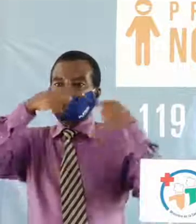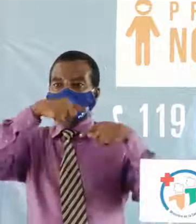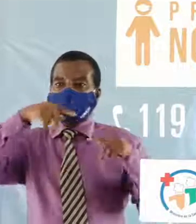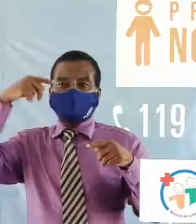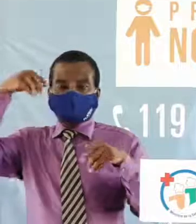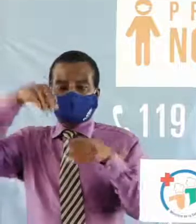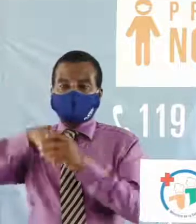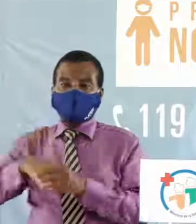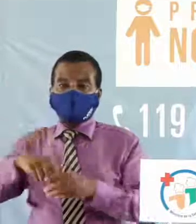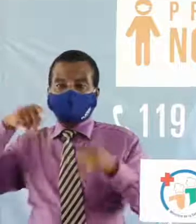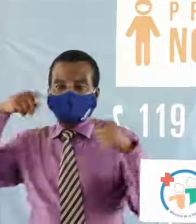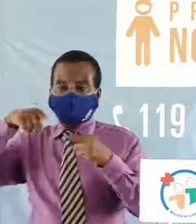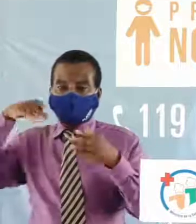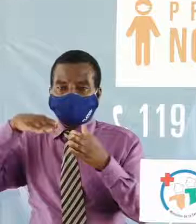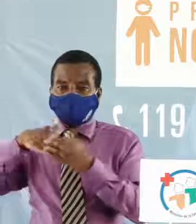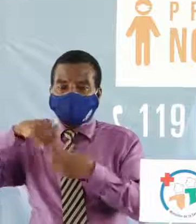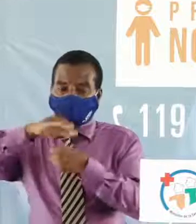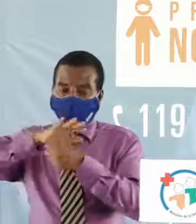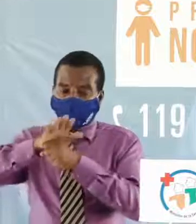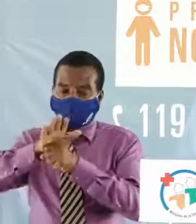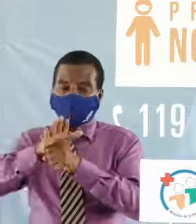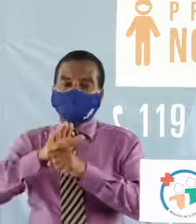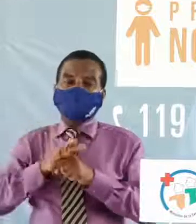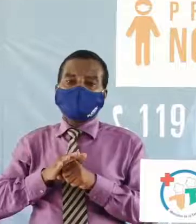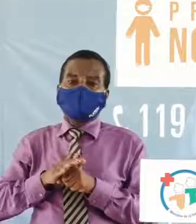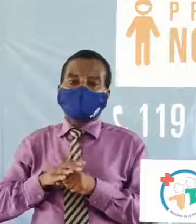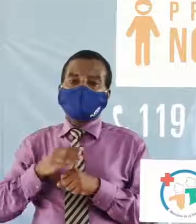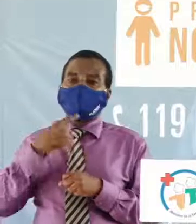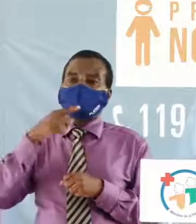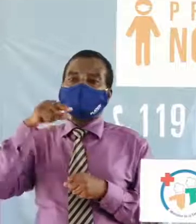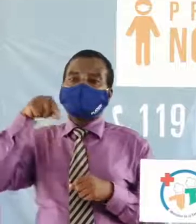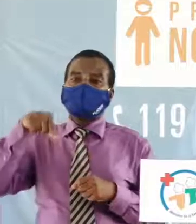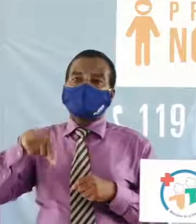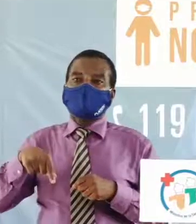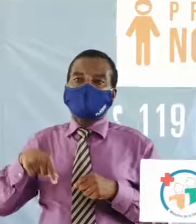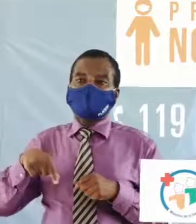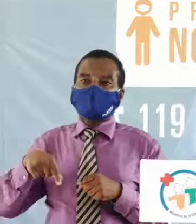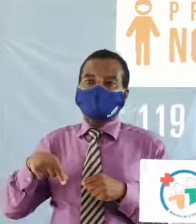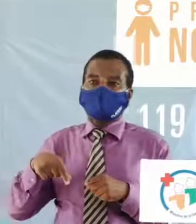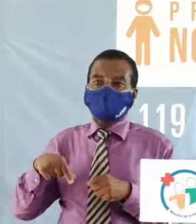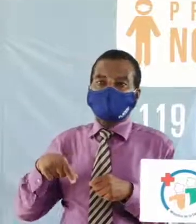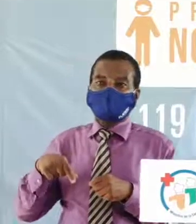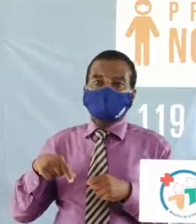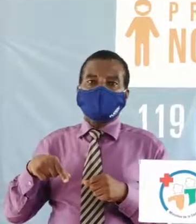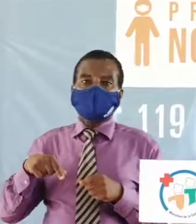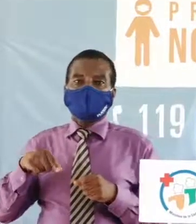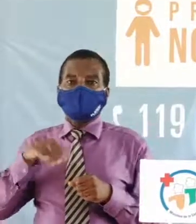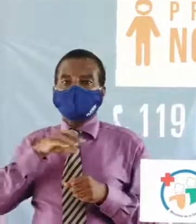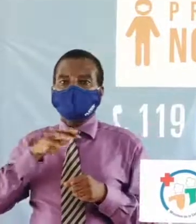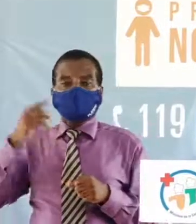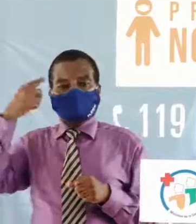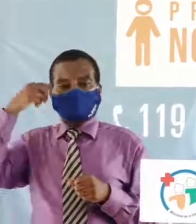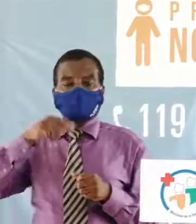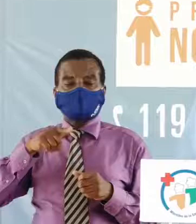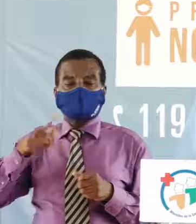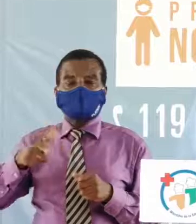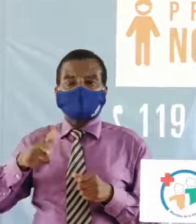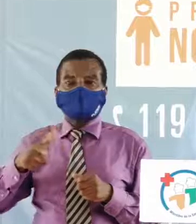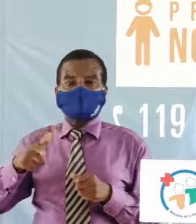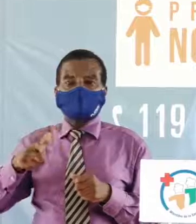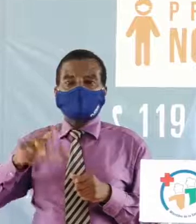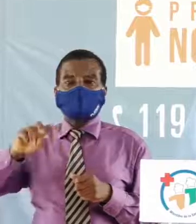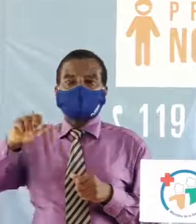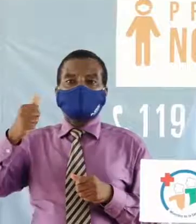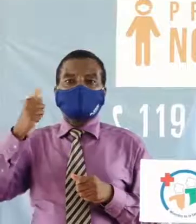contre la Covid-19 dire que en la matière le